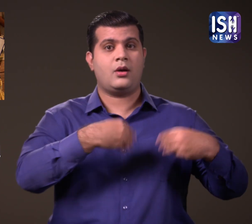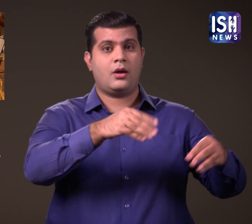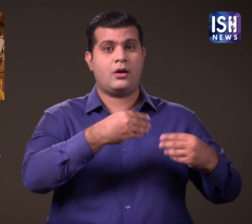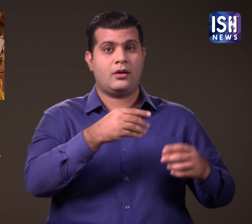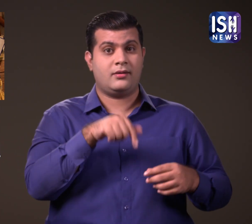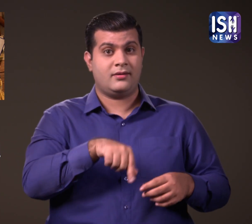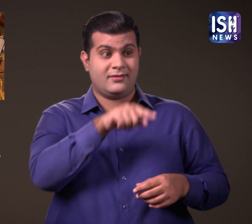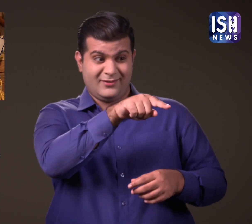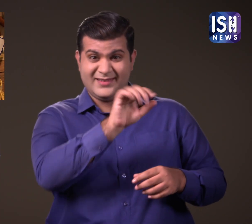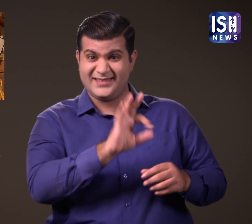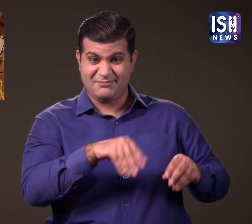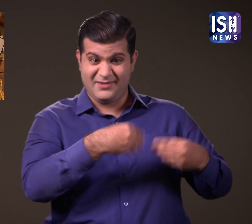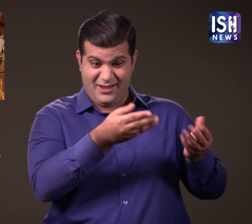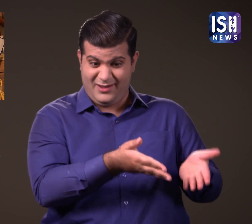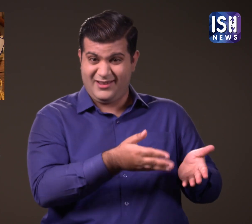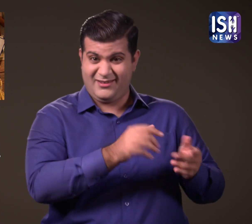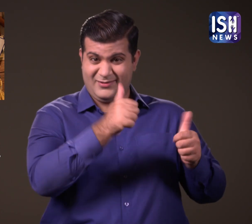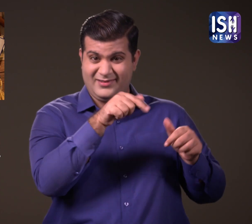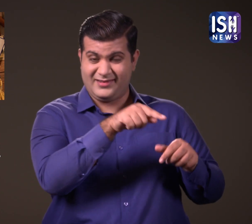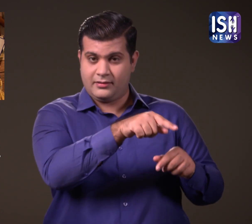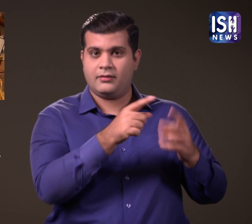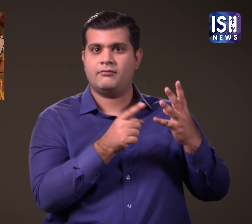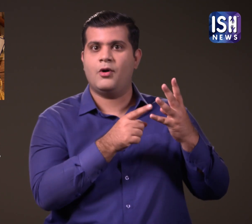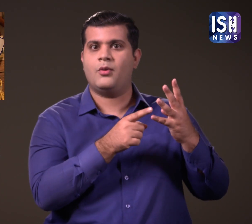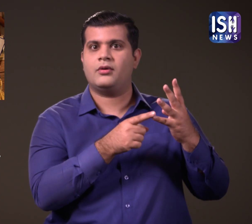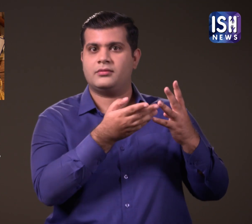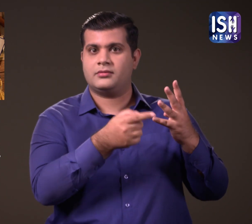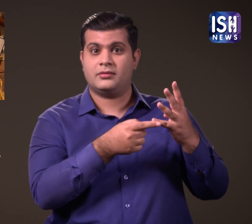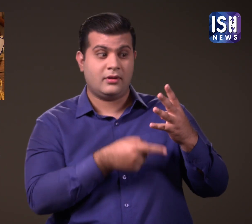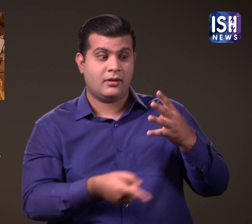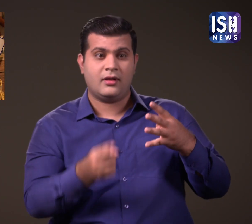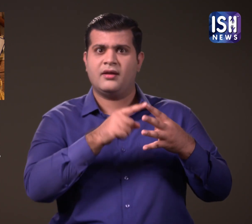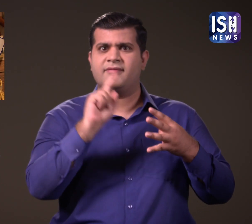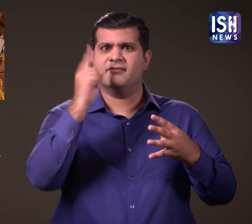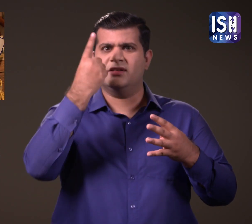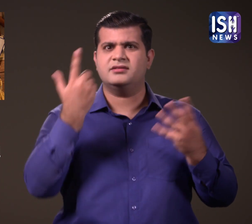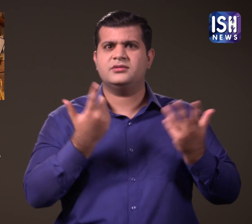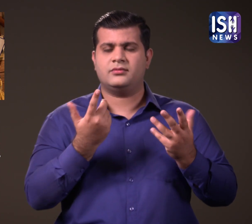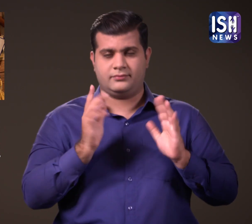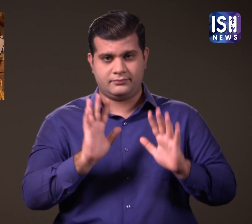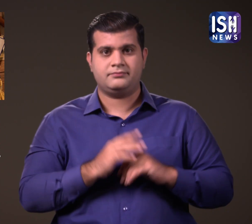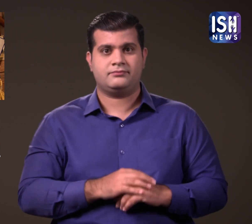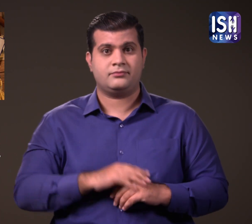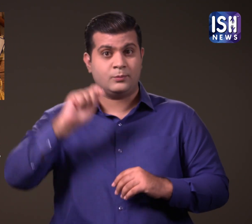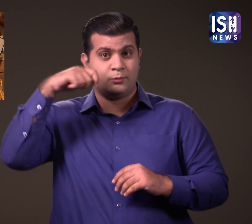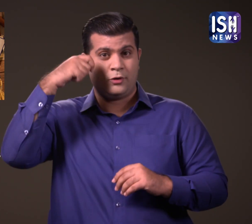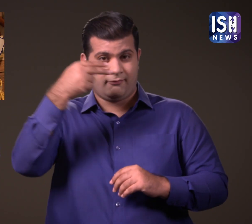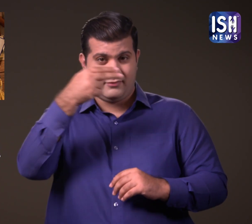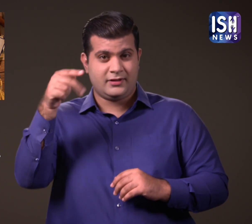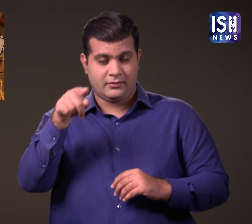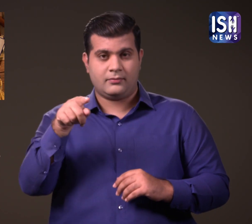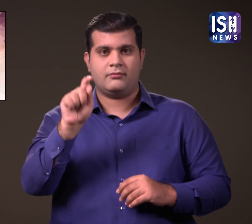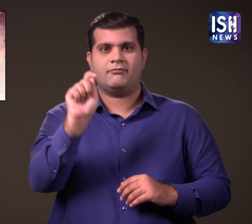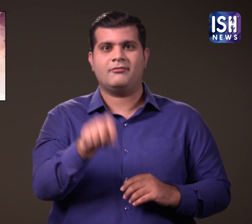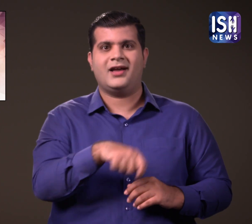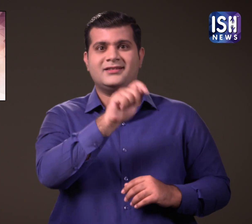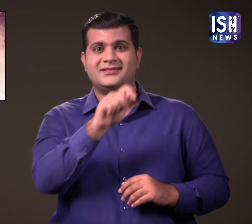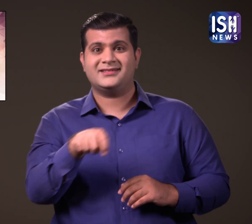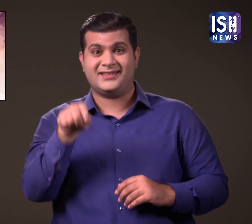है। उन्होंने पहले फैशिन में अपनी भूमिका के लिए